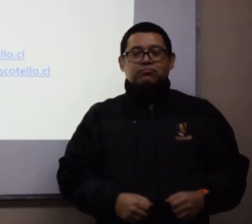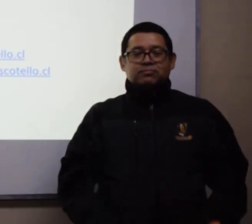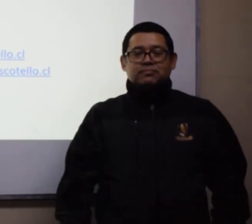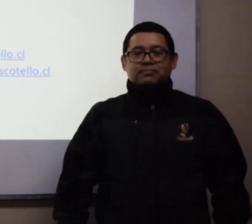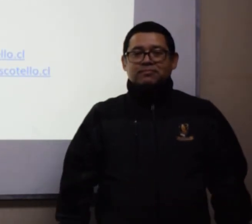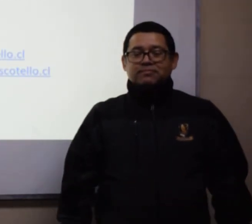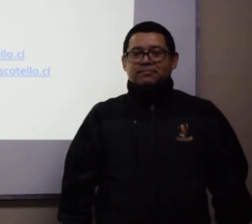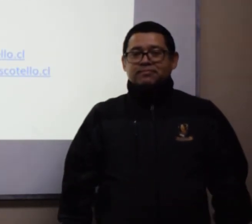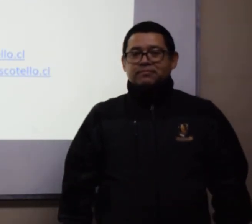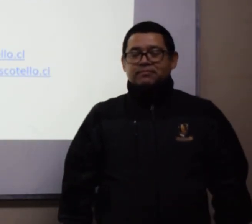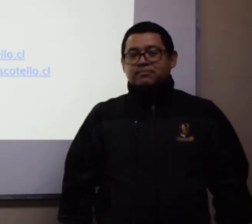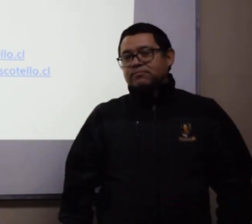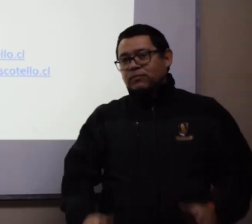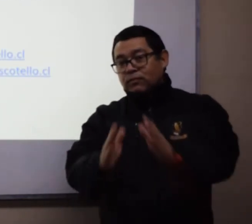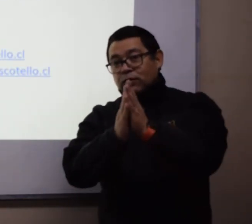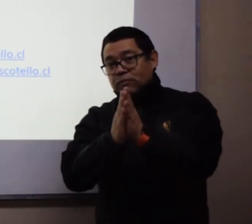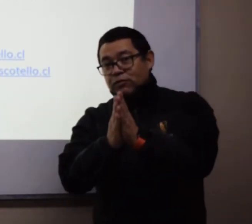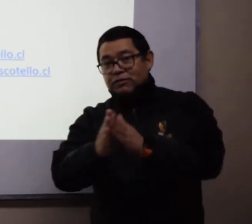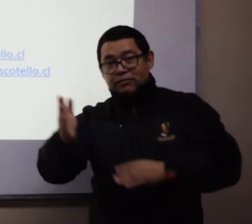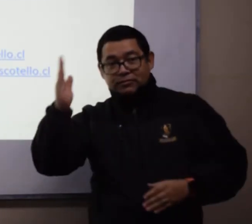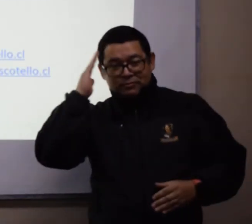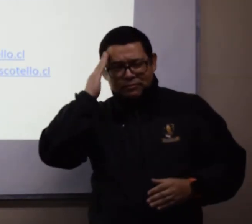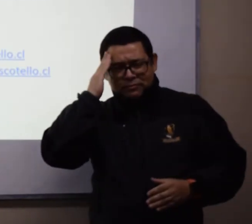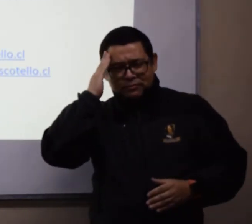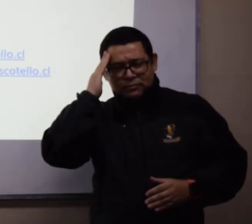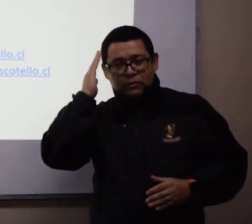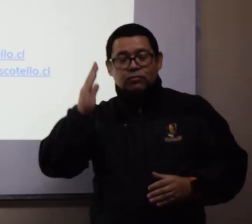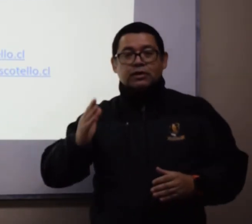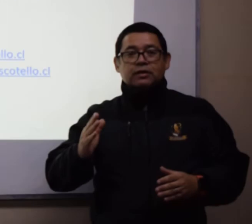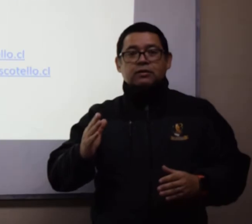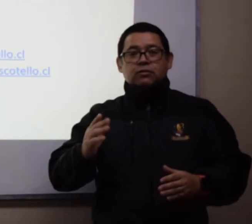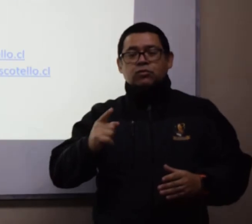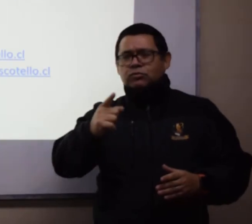Recuerden enviar sus respuestas y dudas a los siguientes correos.